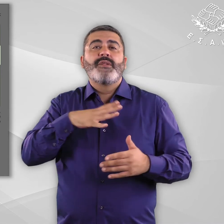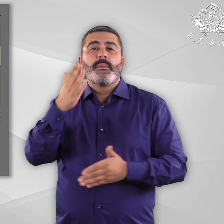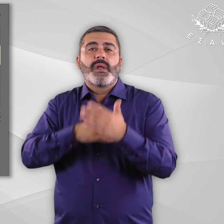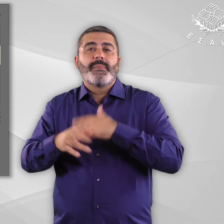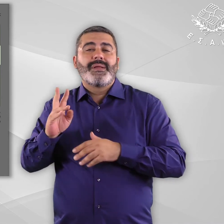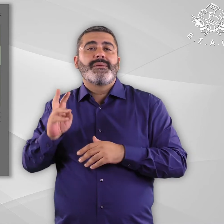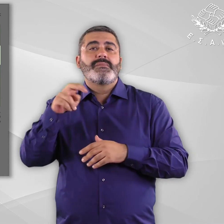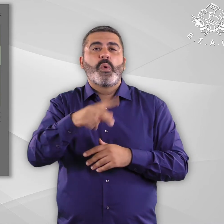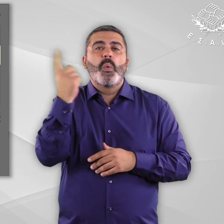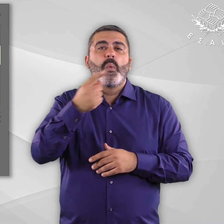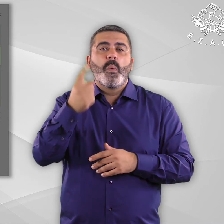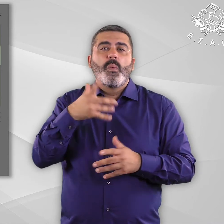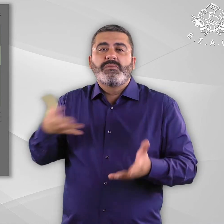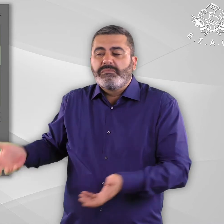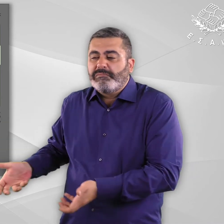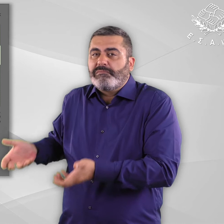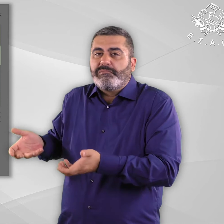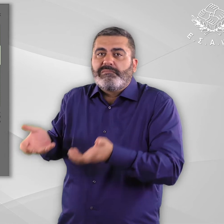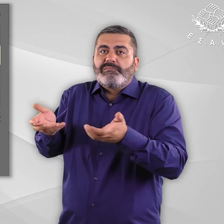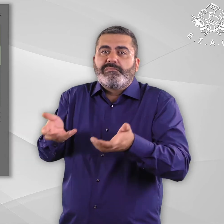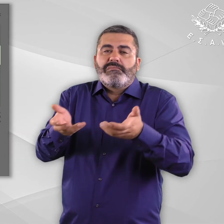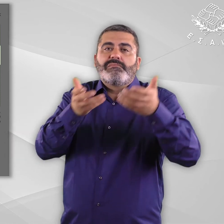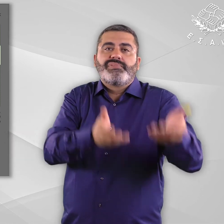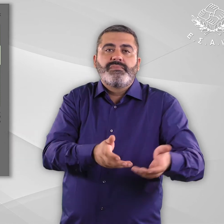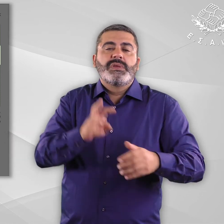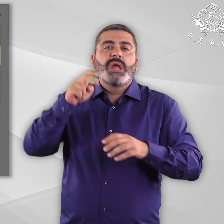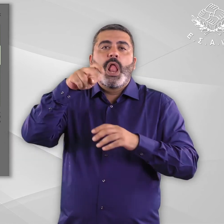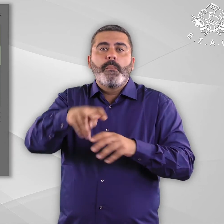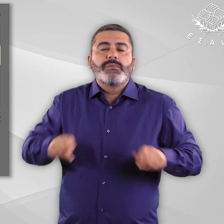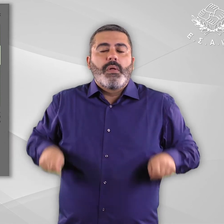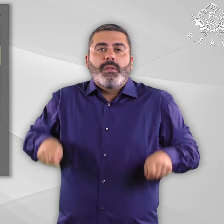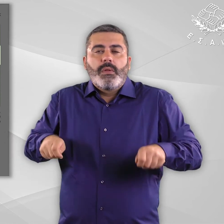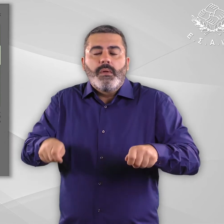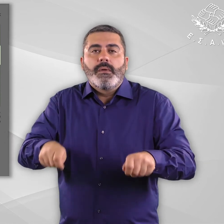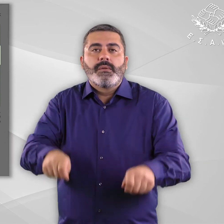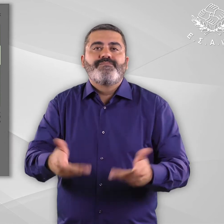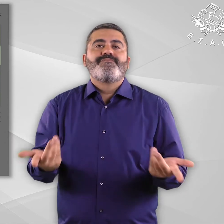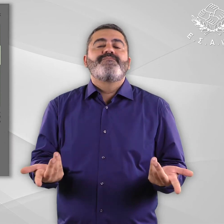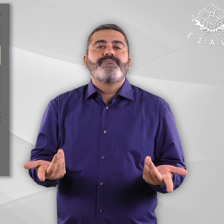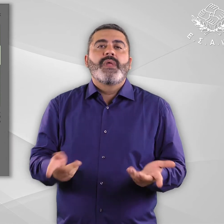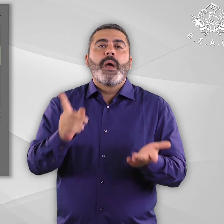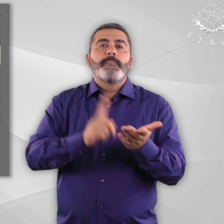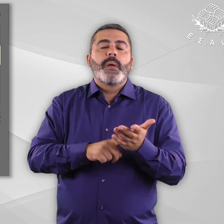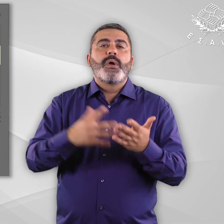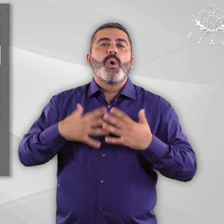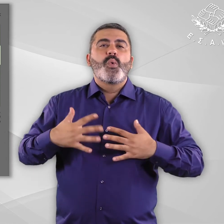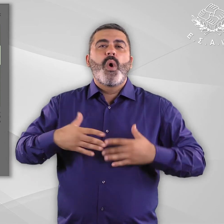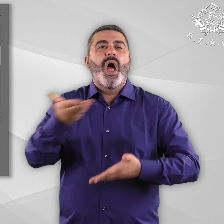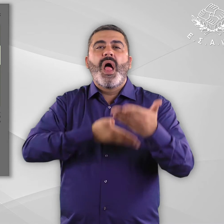χωρίς να κατεύουμε τα σκαλοπάτια πάνω στο αμαξίδιο, χωρίς να χρειαστεί να αλλάξουμε ρούχα σε διαδρόμους επειδή δεν γίνεται να φτάσουμε στα